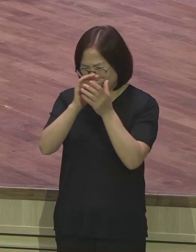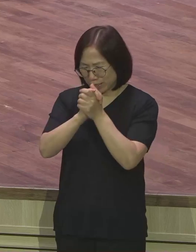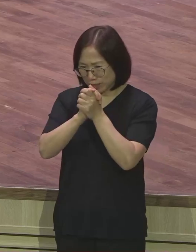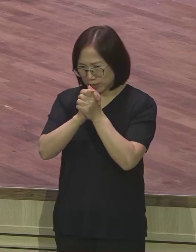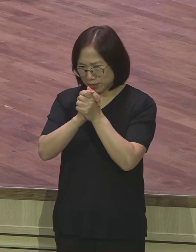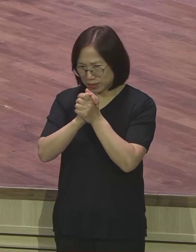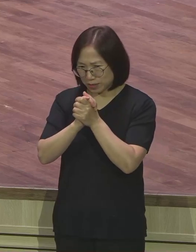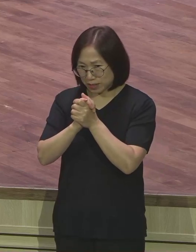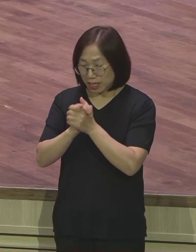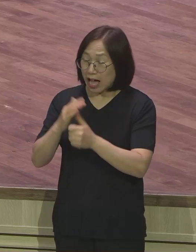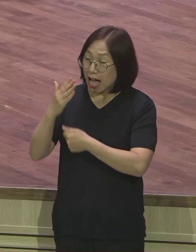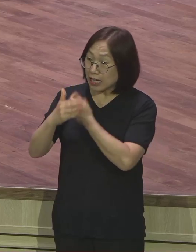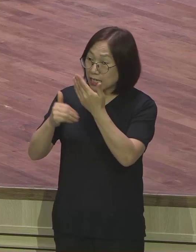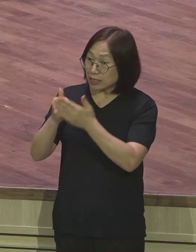어마어마한 이런 복음의 축복을 주셨습니다